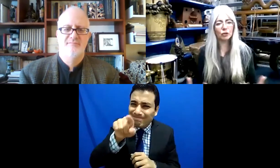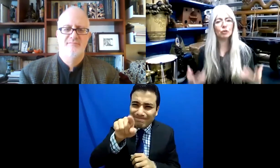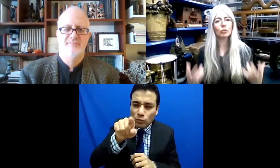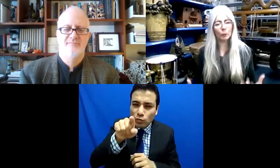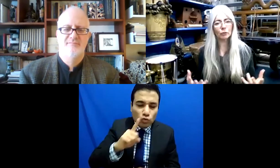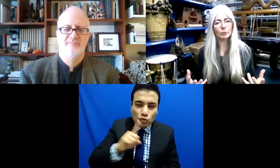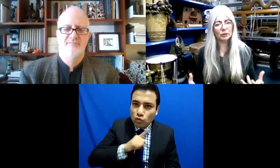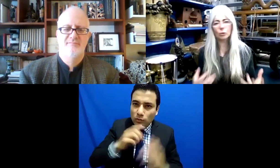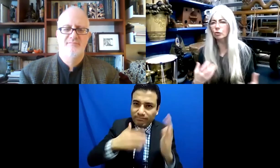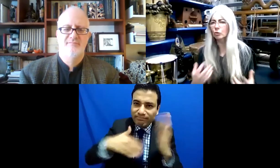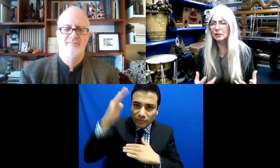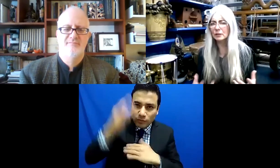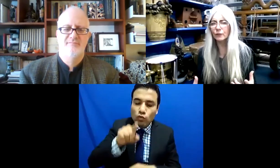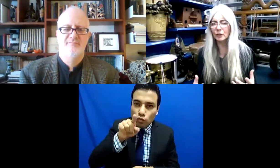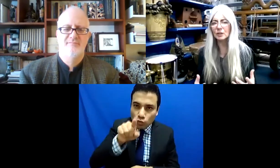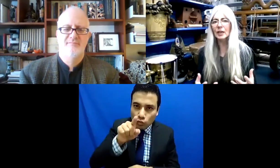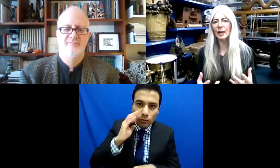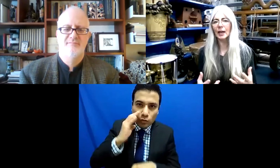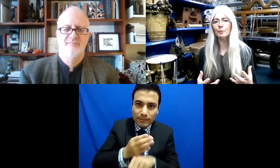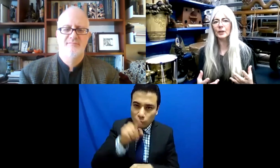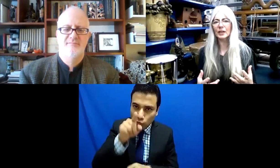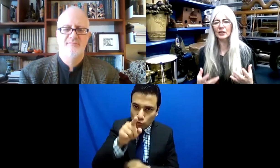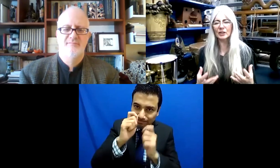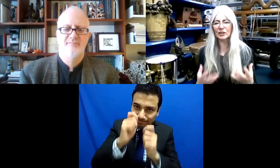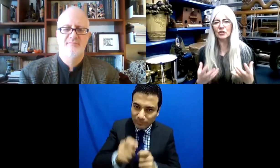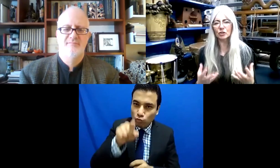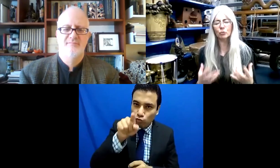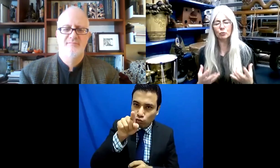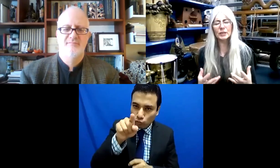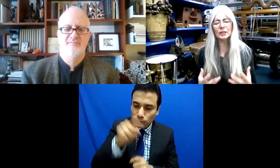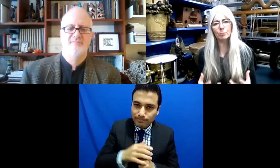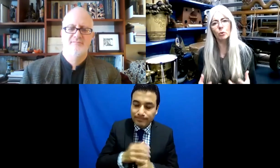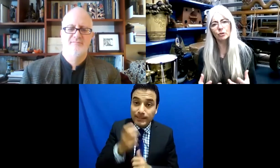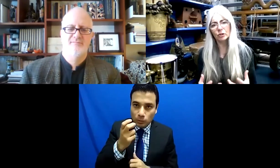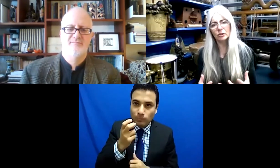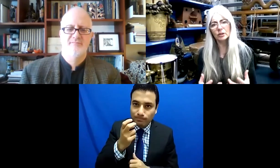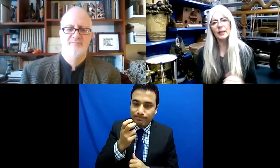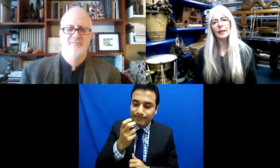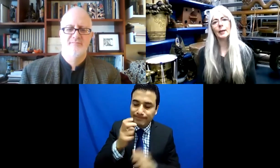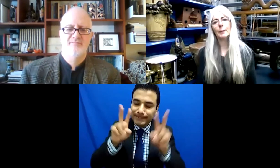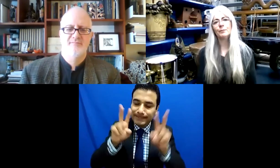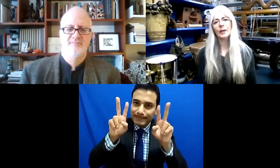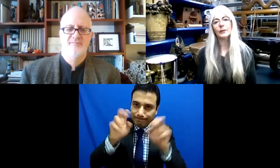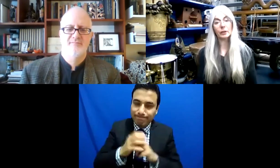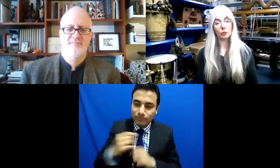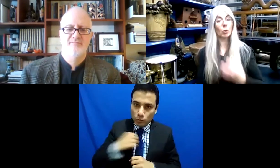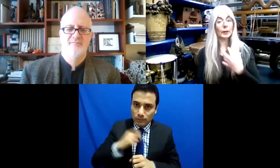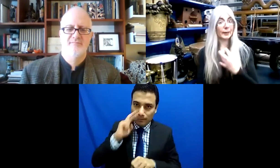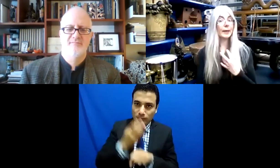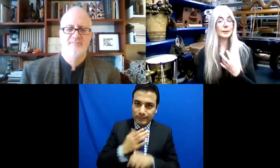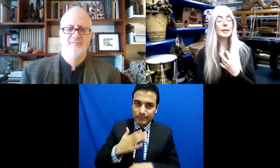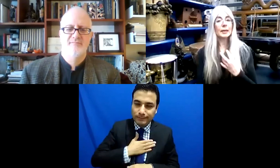la responsabilidad individual es un tema distinto, es un tema